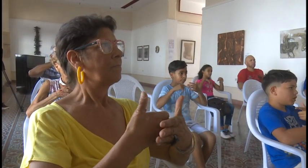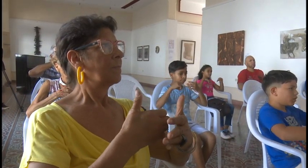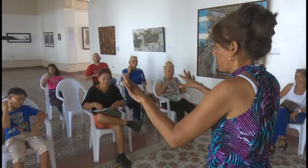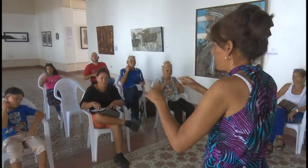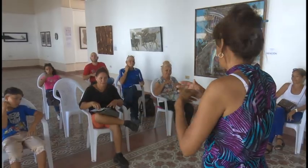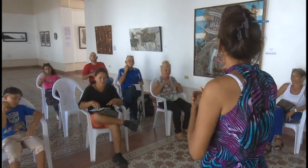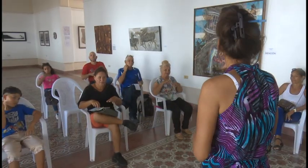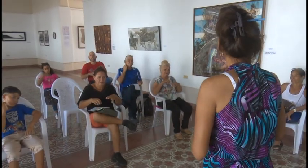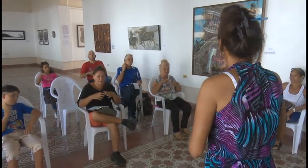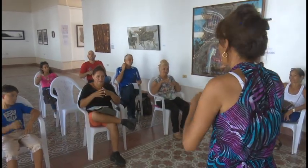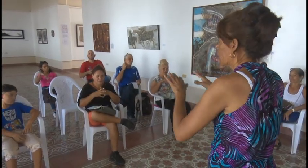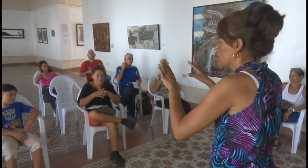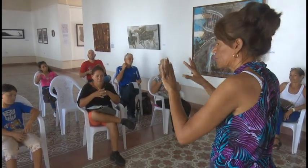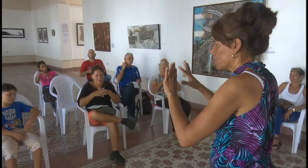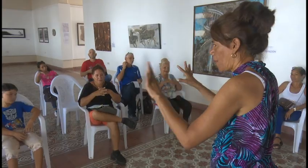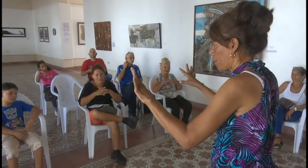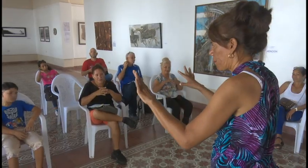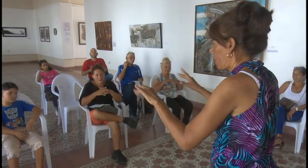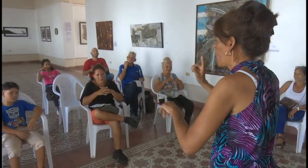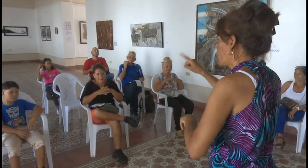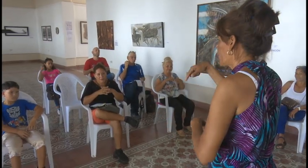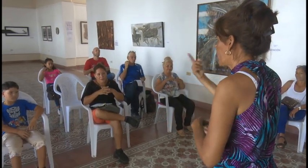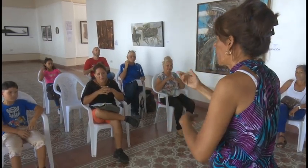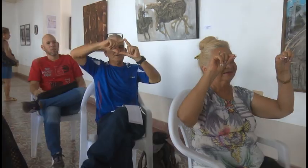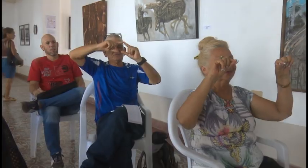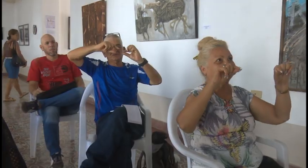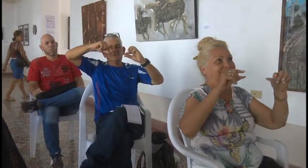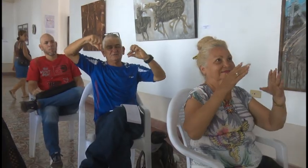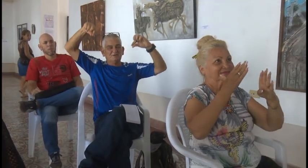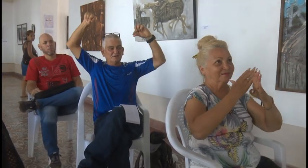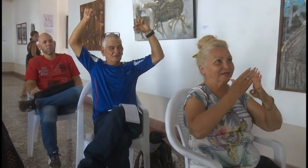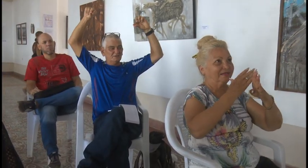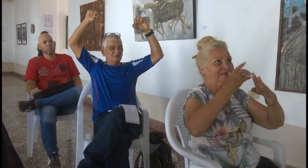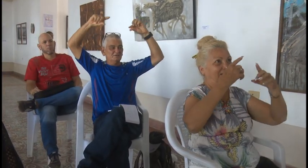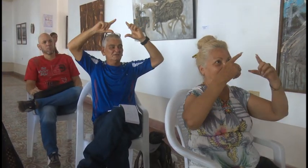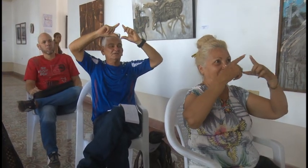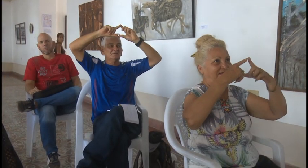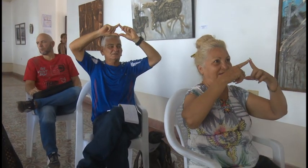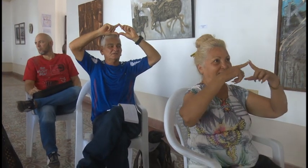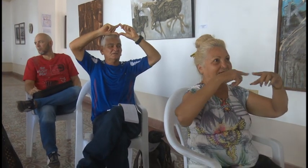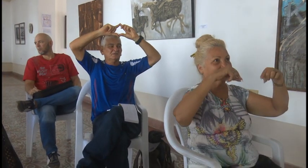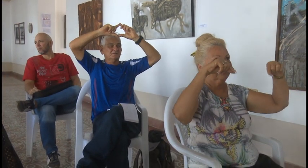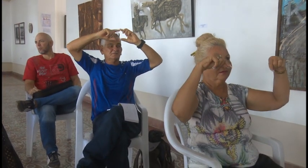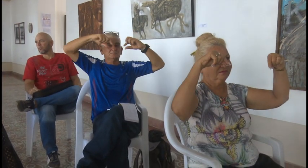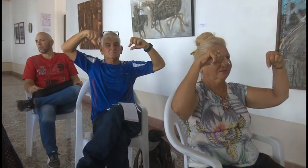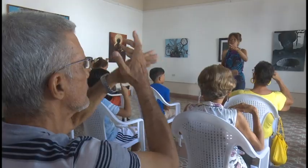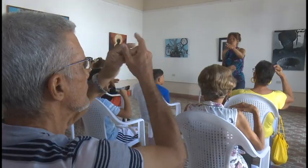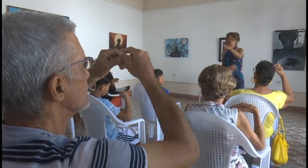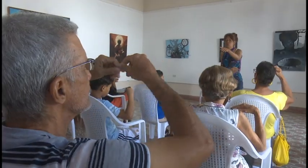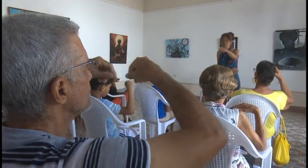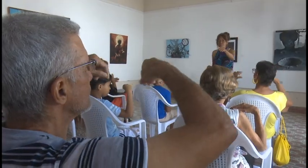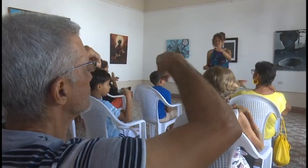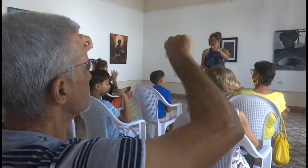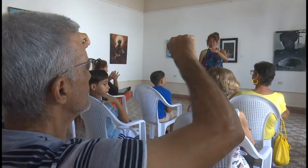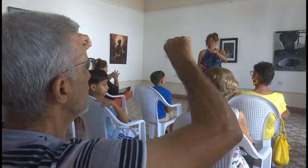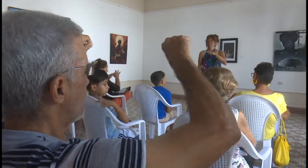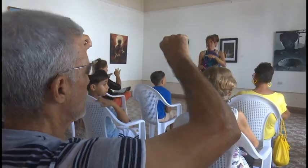este propósito se incluye entre las opciones del verano en la provincia Granma, un curso básico de conocimientos elementales de la lengua de